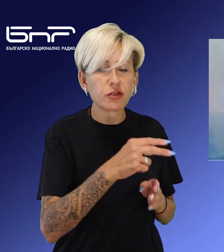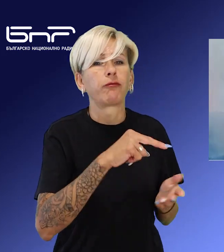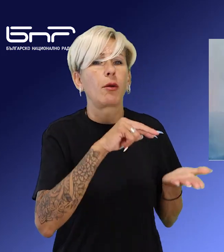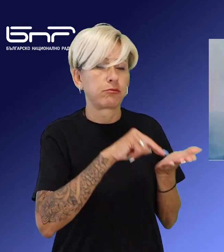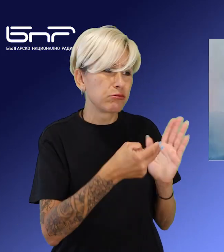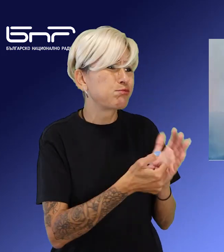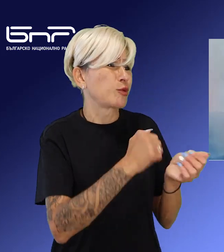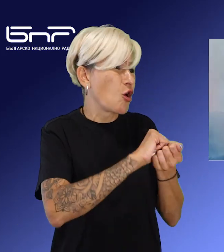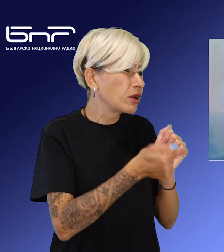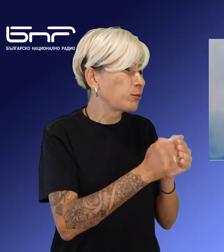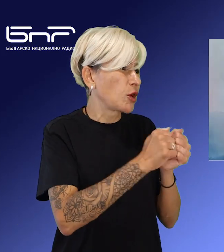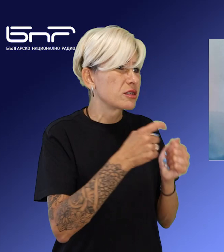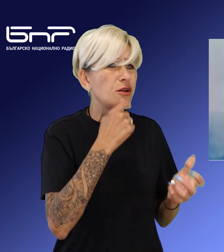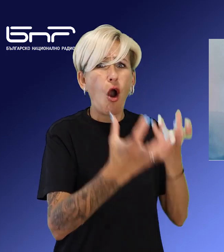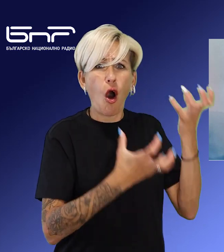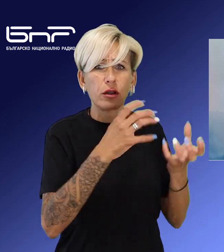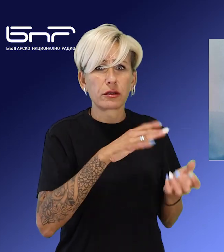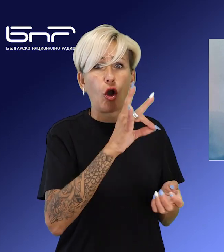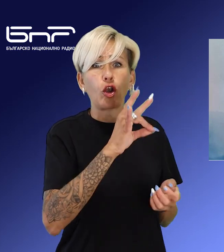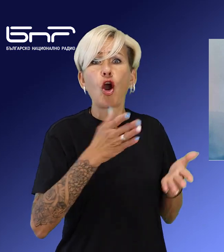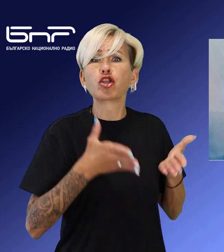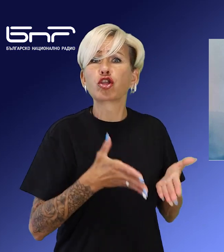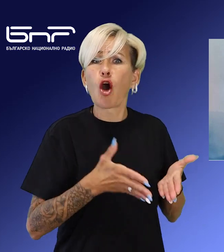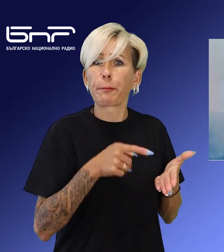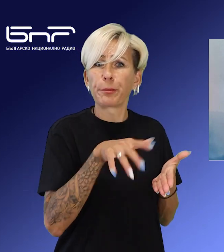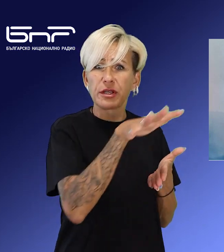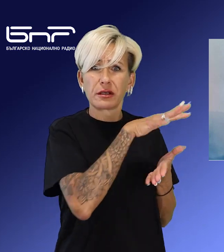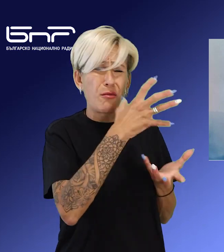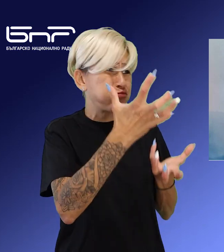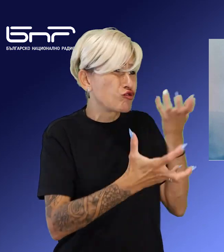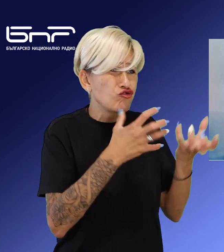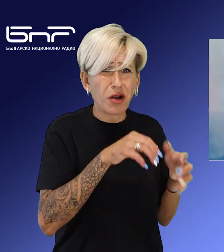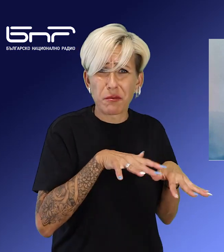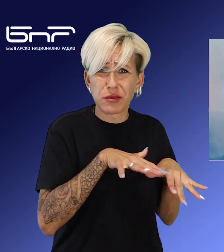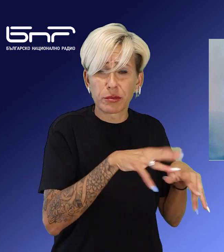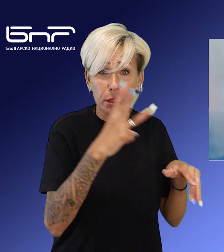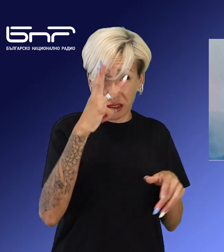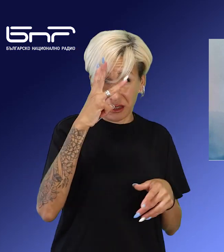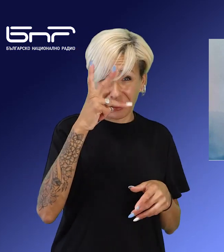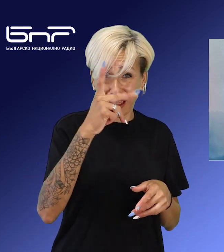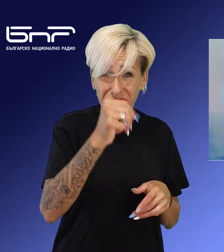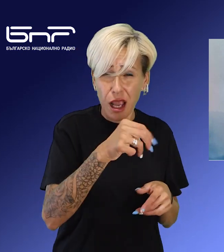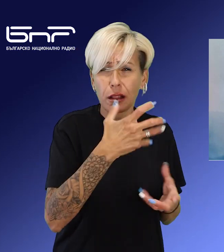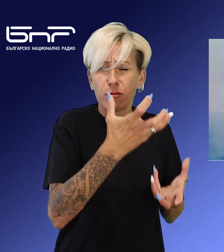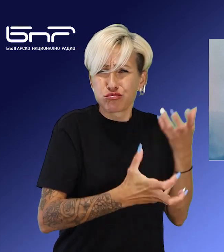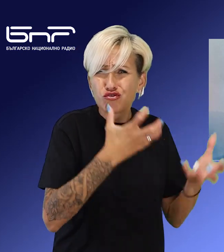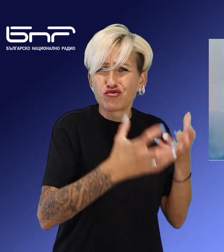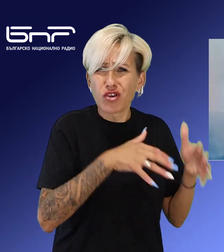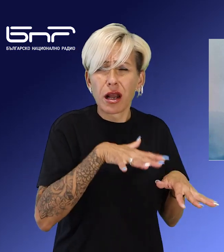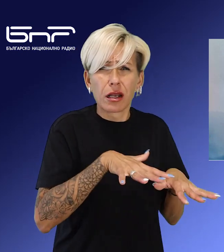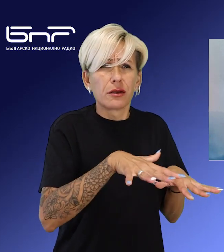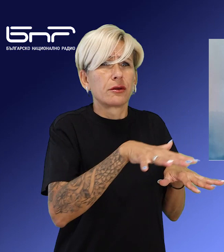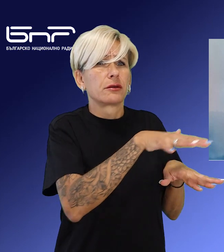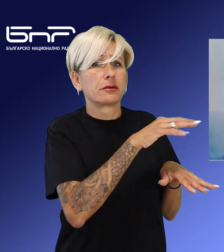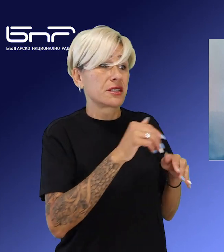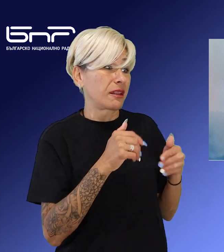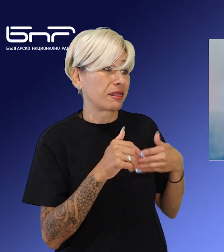стихия в Родопите. Пожарът, с който гори вече трети ден между селата Хвойна и Студенец, обхваща над 1200